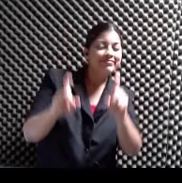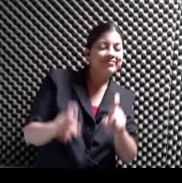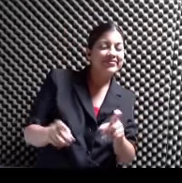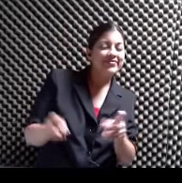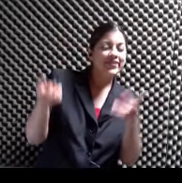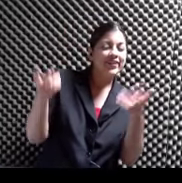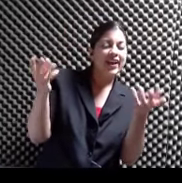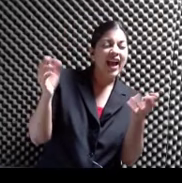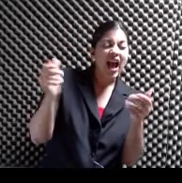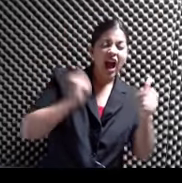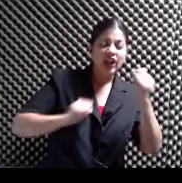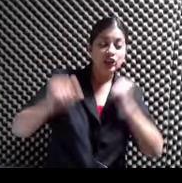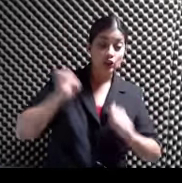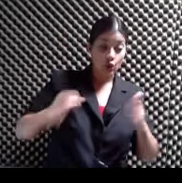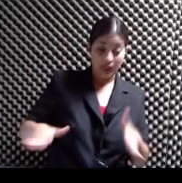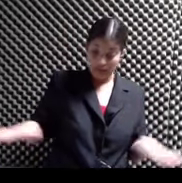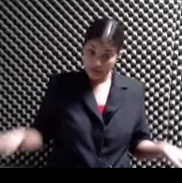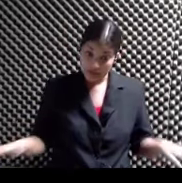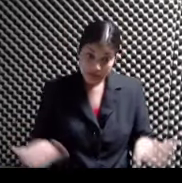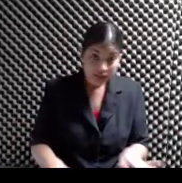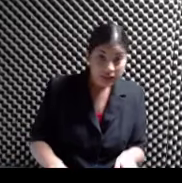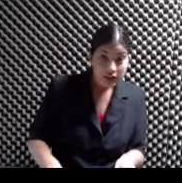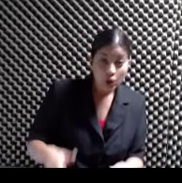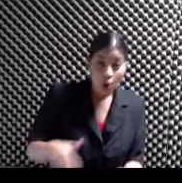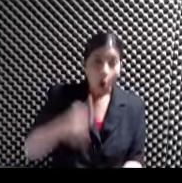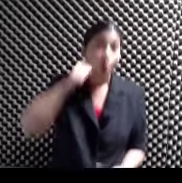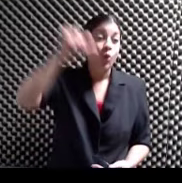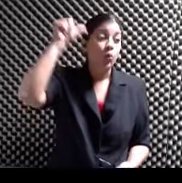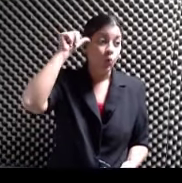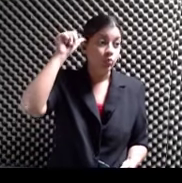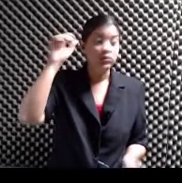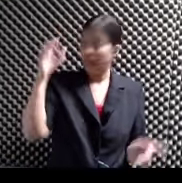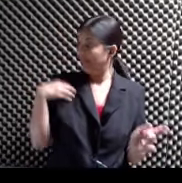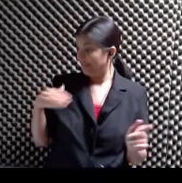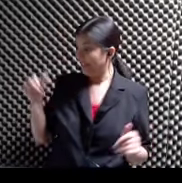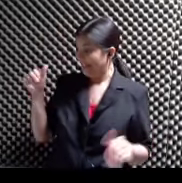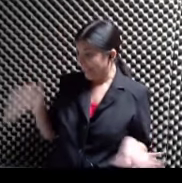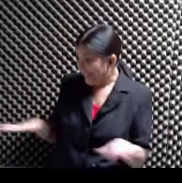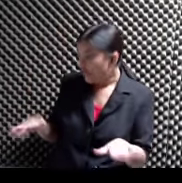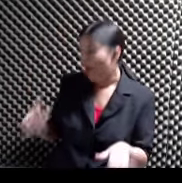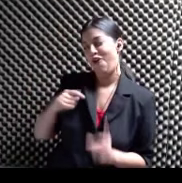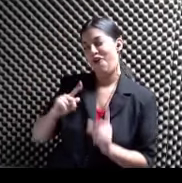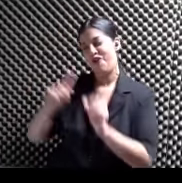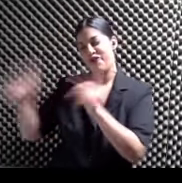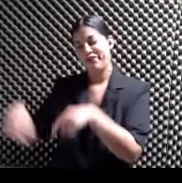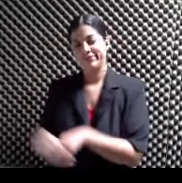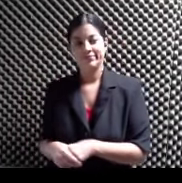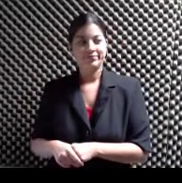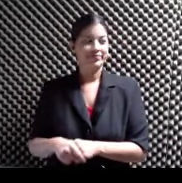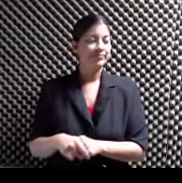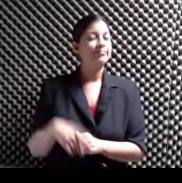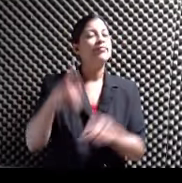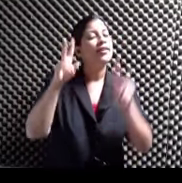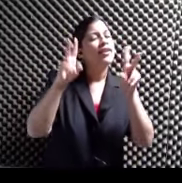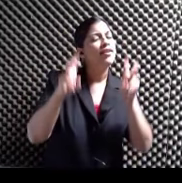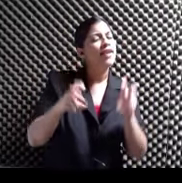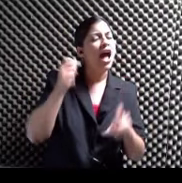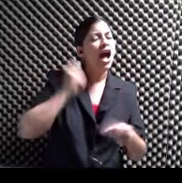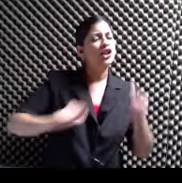edades Niños incluidos Y se lo puede decir a los estudiantes Mira si hay niños Voy ¿Qué están pidiendo? No, no era para que tú fueras Para que tú